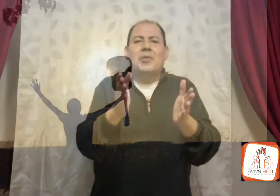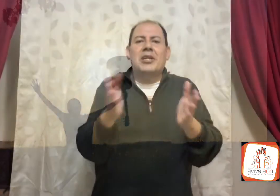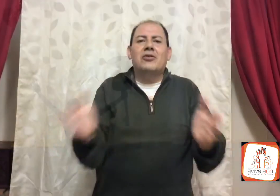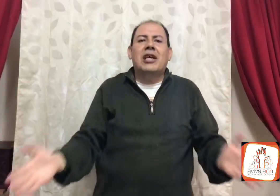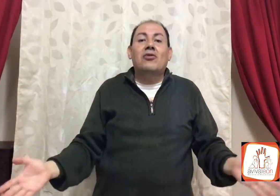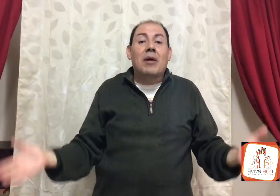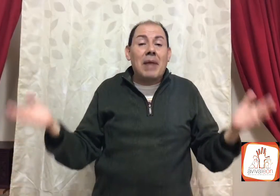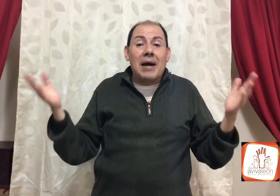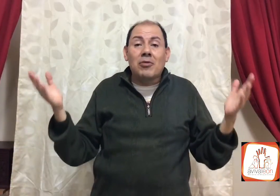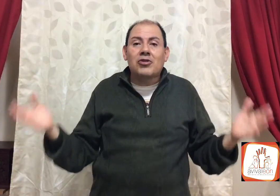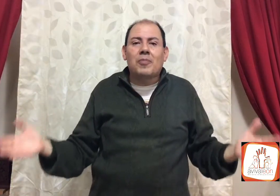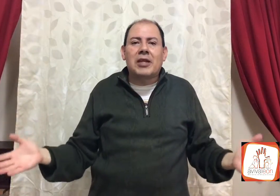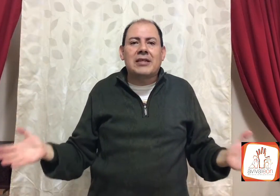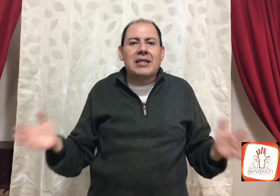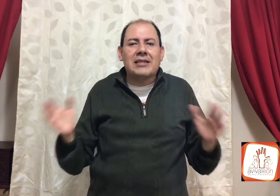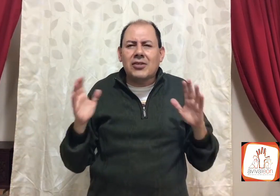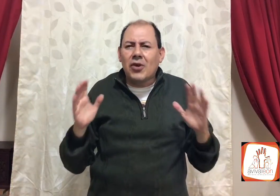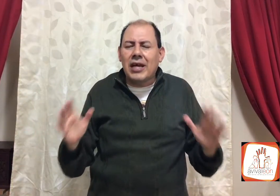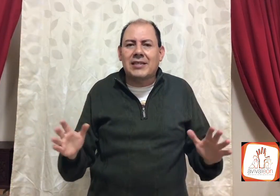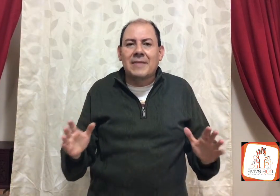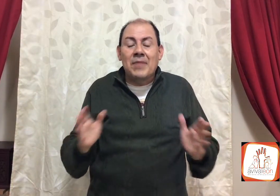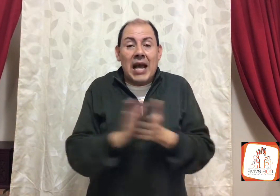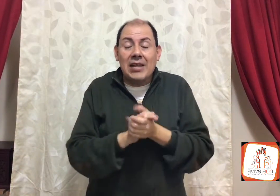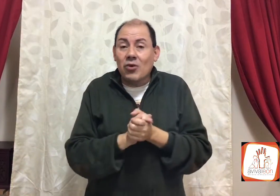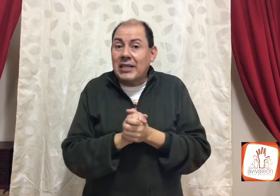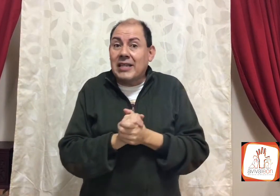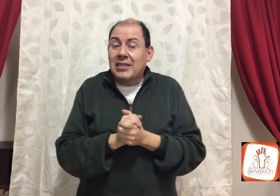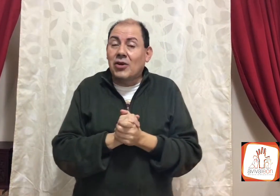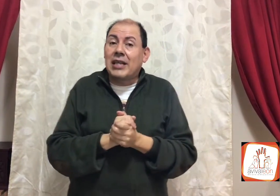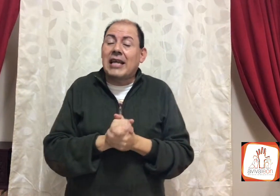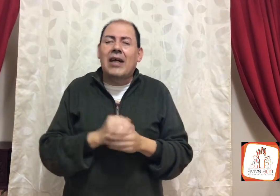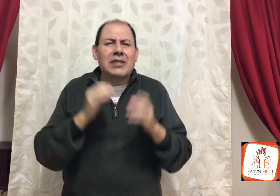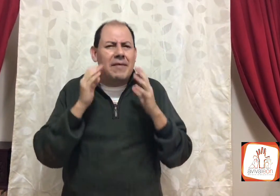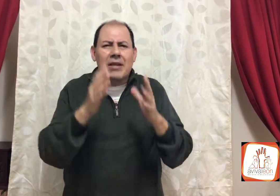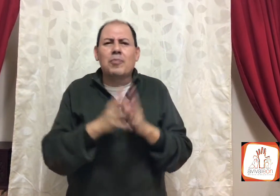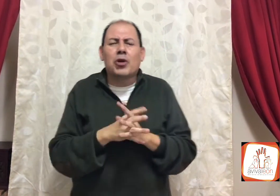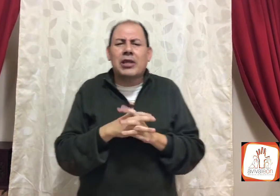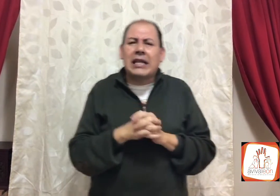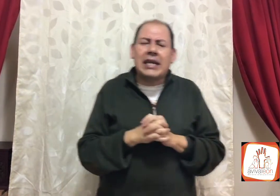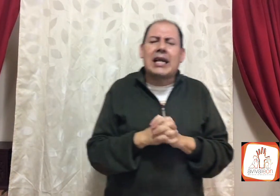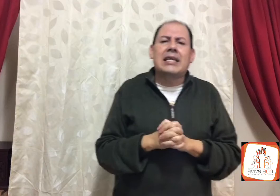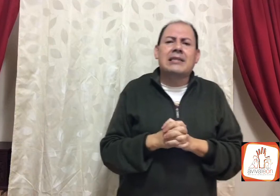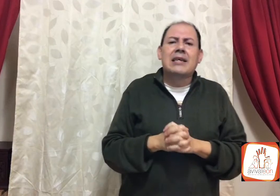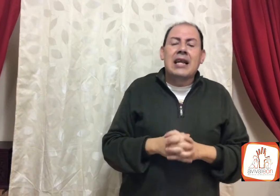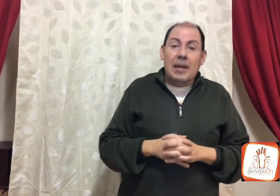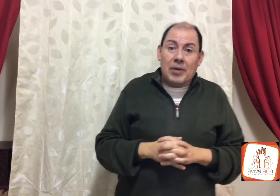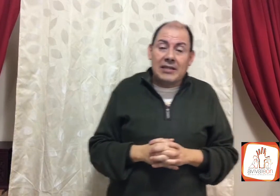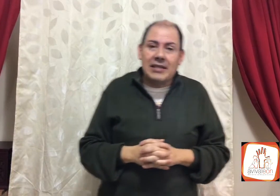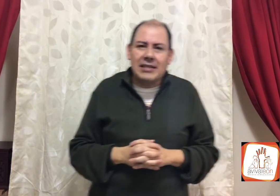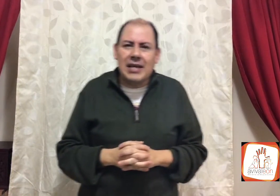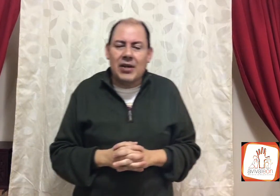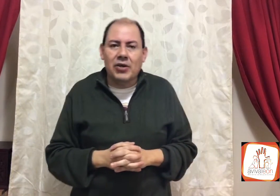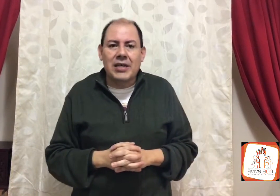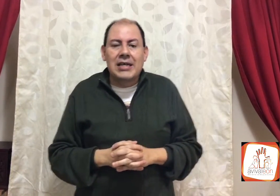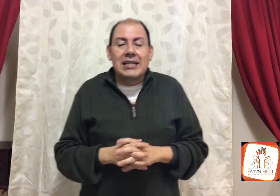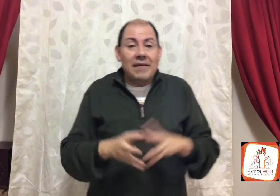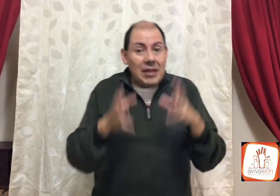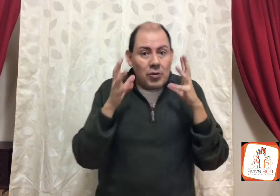Espíritu Santo, amamos tu presencia, eso es. Ahí tú que estás conectado, ¿sabes lo importante que es la presencia de Dios? ¿Sabes lo